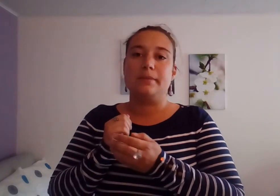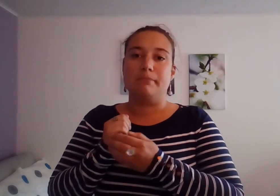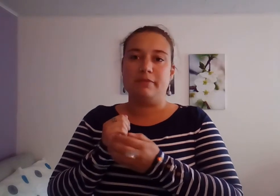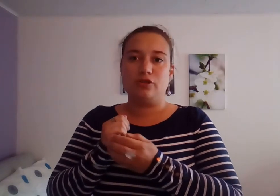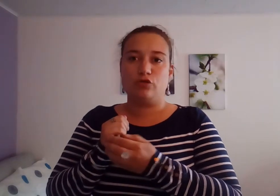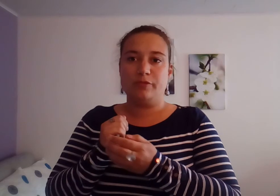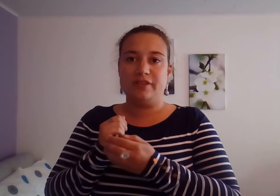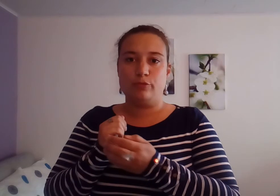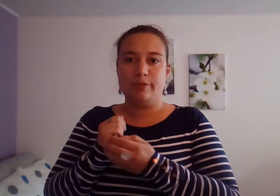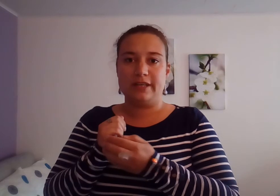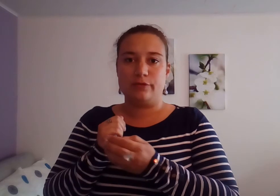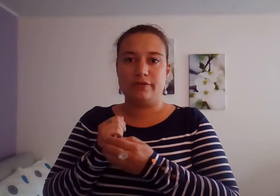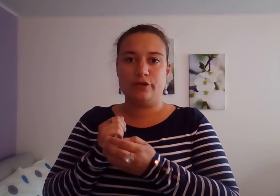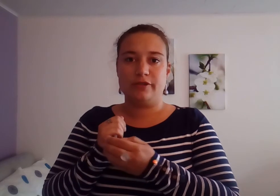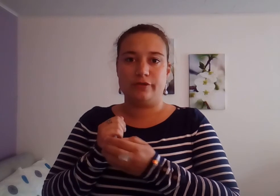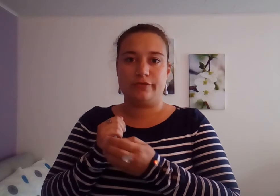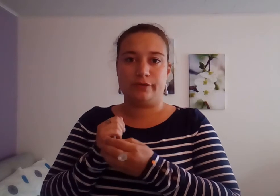Même si je suis mise à bout par les conflits de mes enfants.